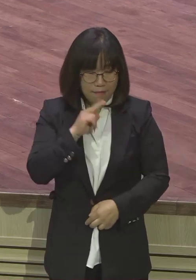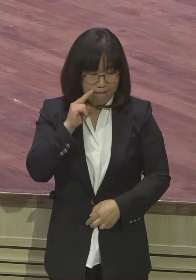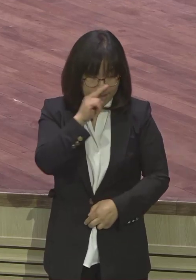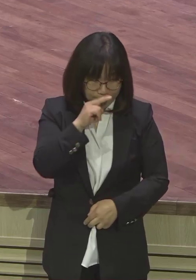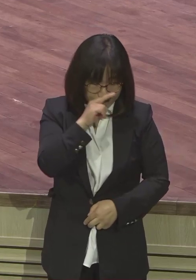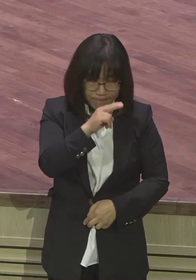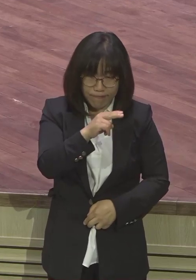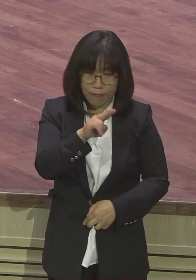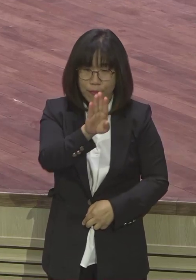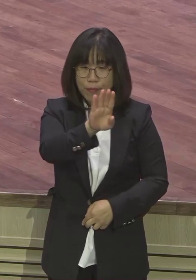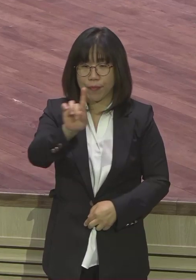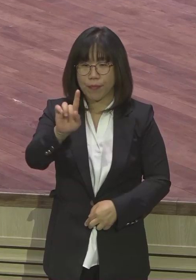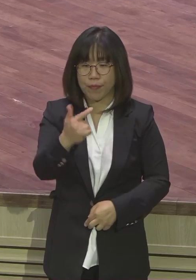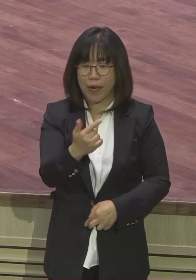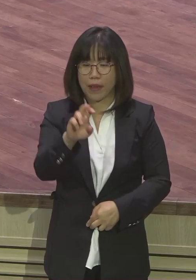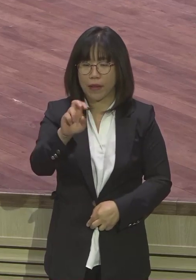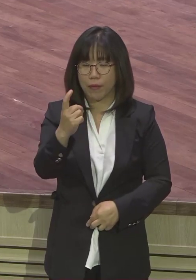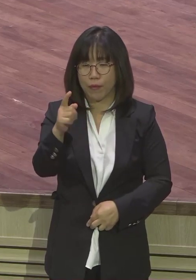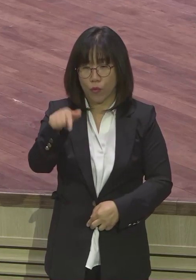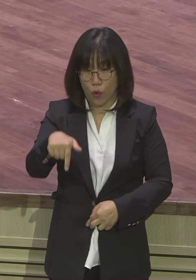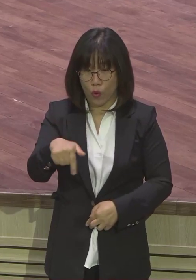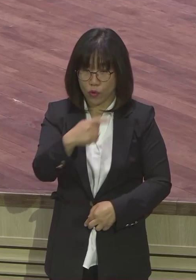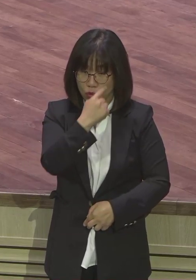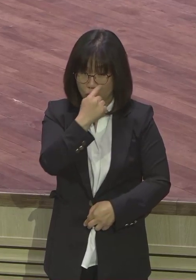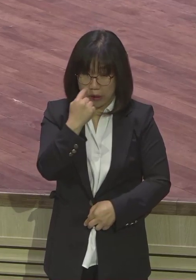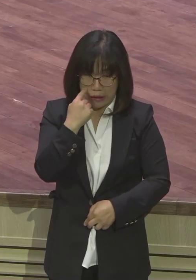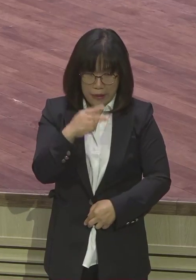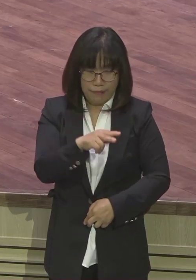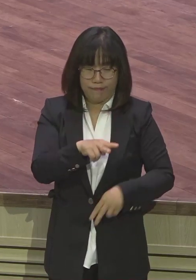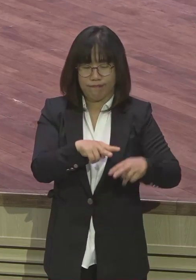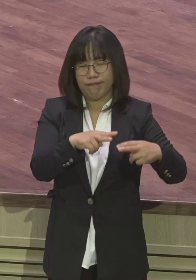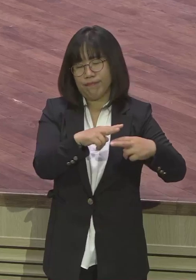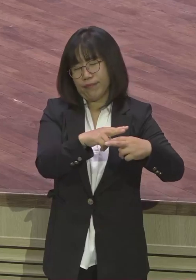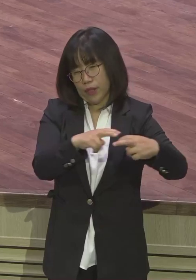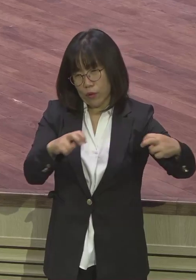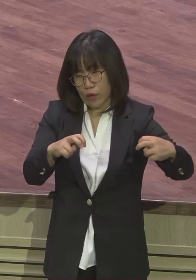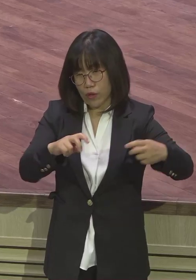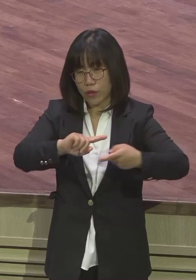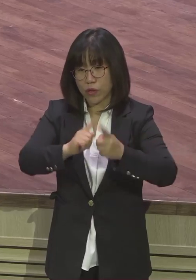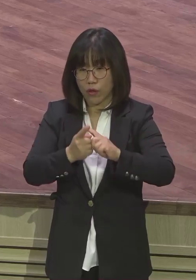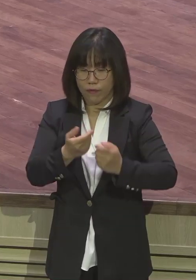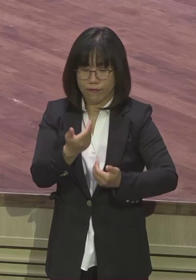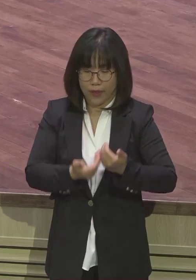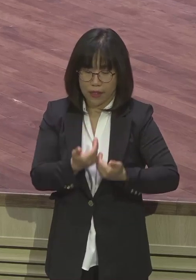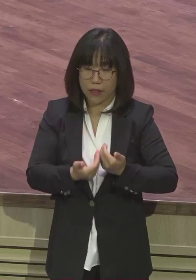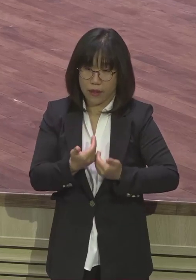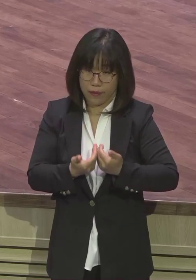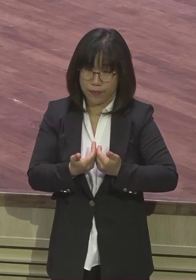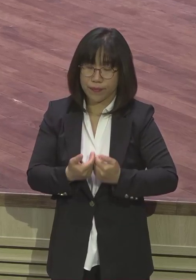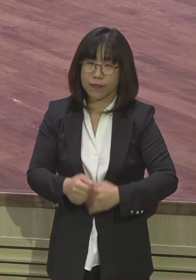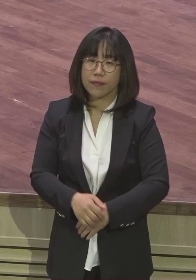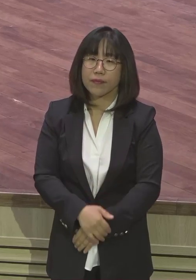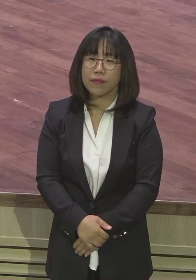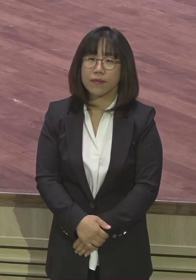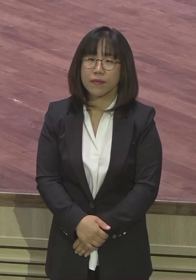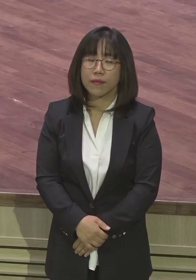반목이라고 그래요. 서로 반목, 갈등 이거 지배하면 안 돼요. 이 반목과